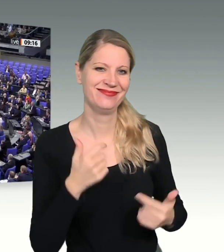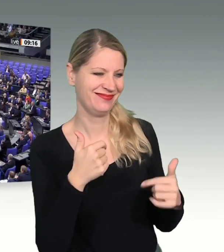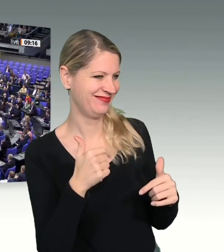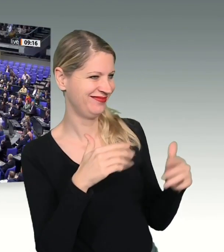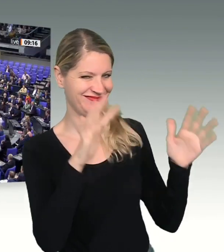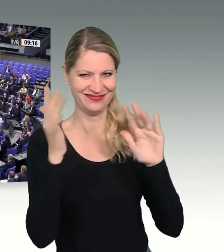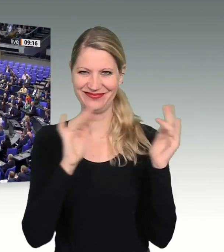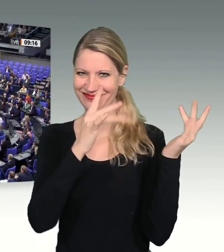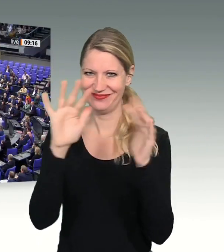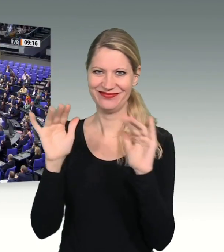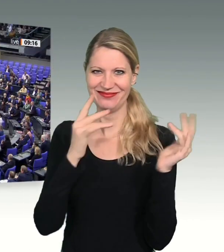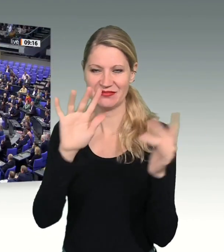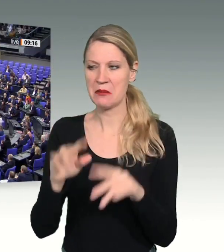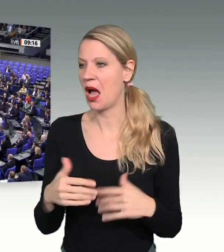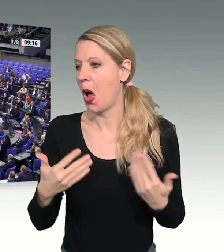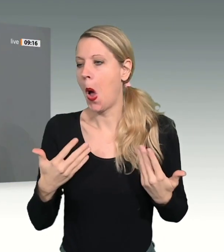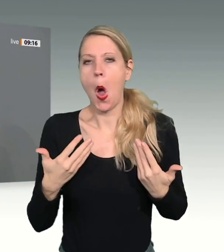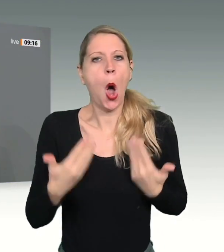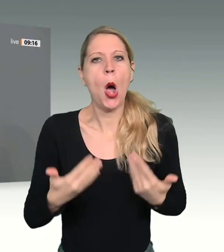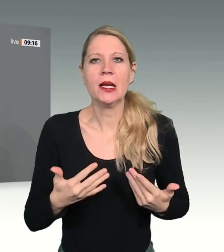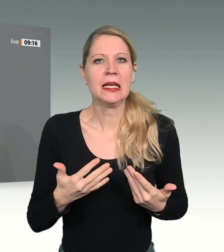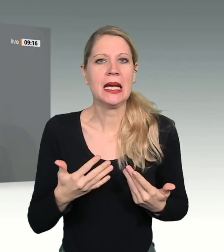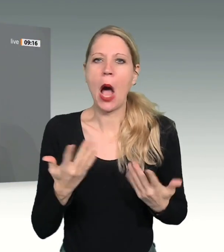Aber das ist ja heute auch keine Besonderheit mehr.